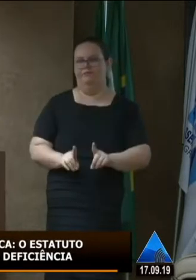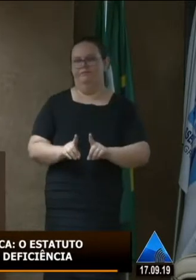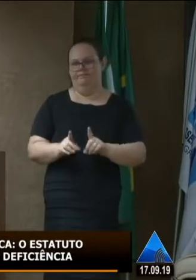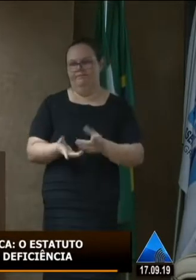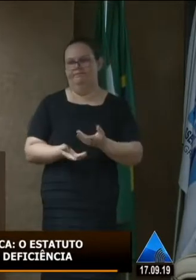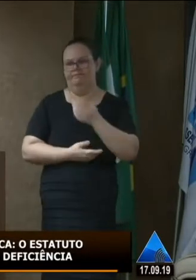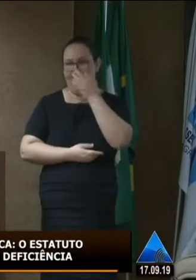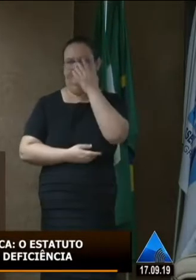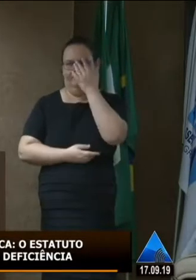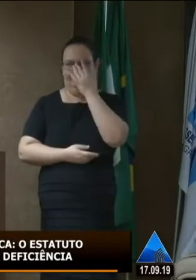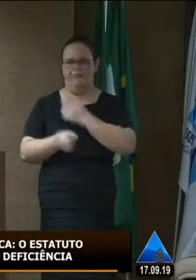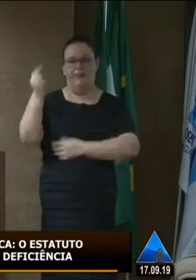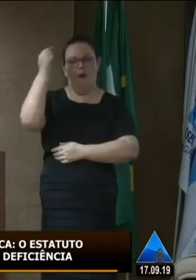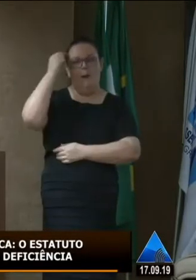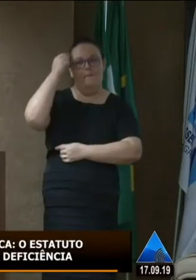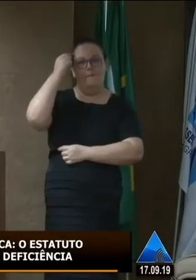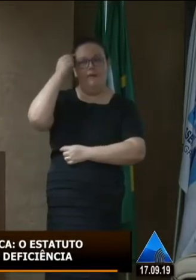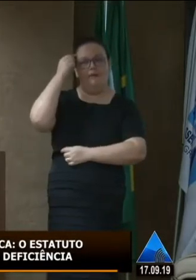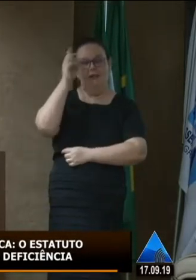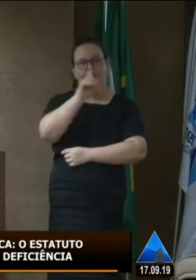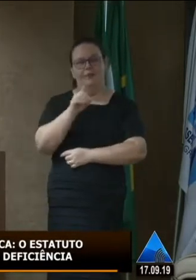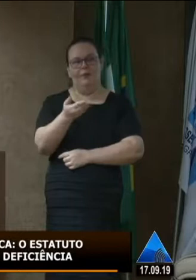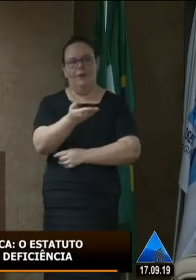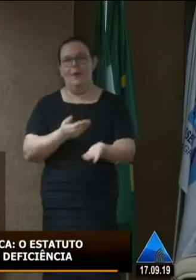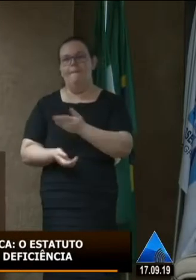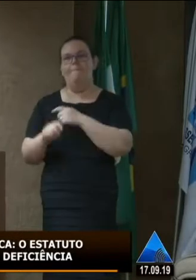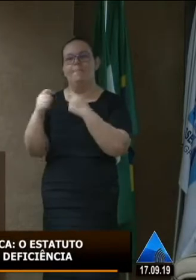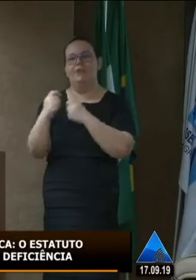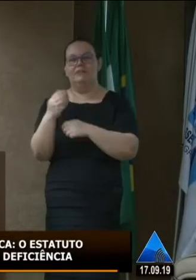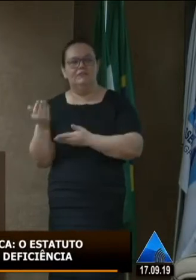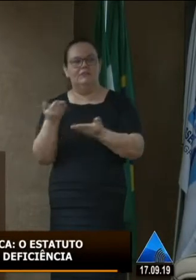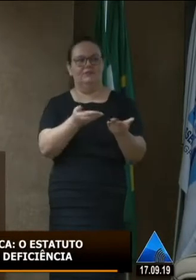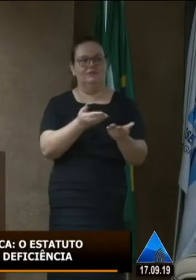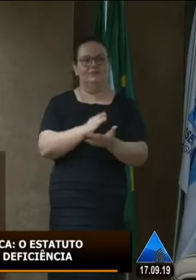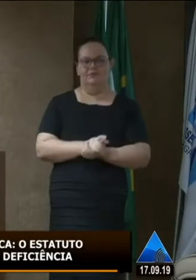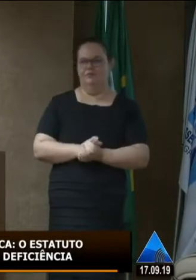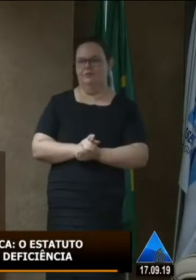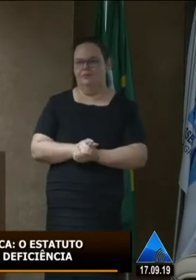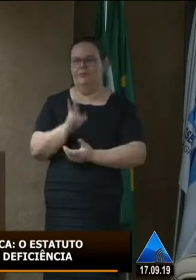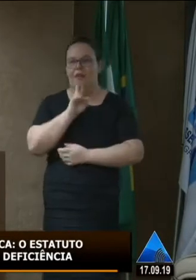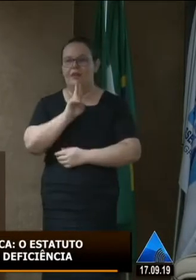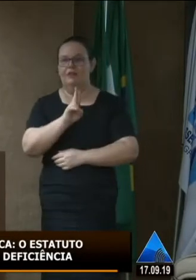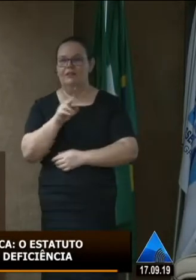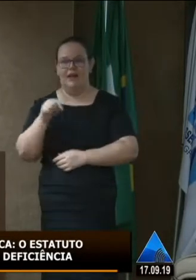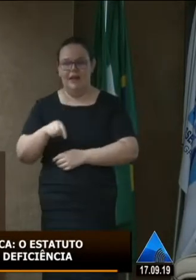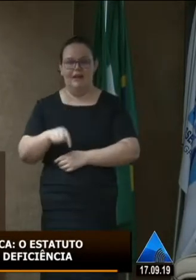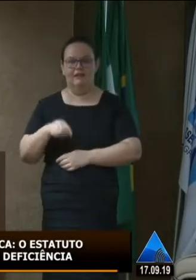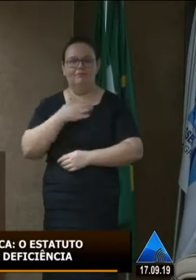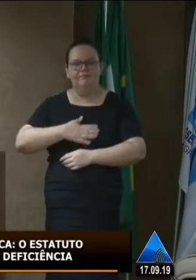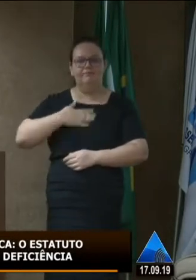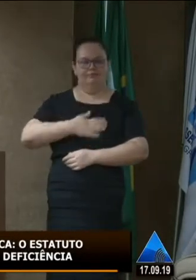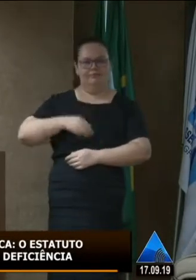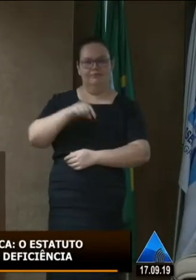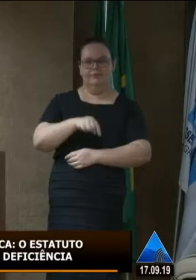aí você vai pensar deputado o que eu preciso de vocês eu preciso dessa resposta e a quem eu tenho enorme gratidão ao